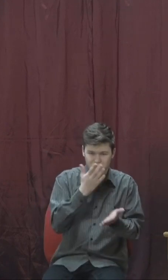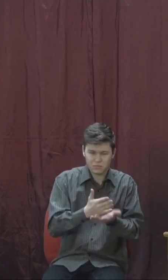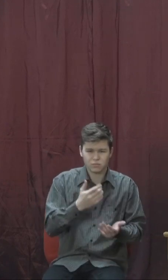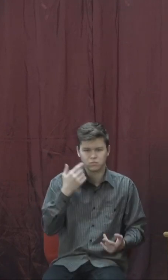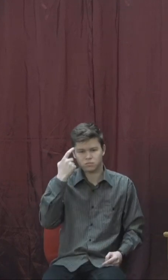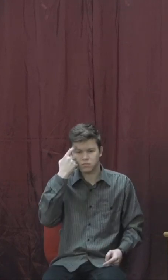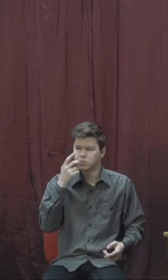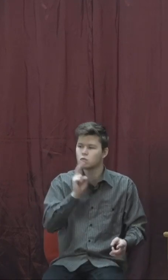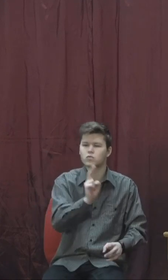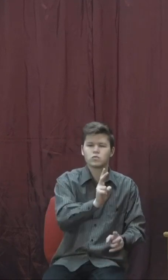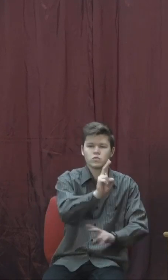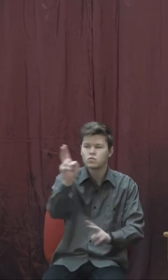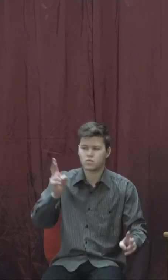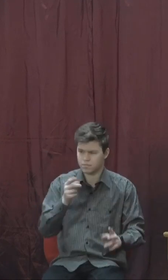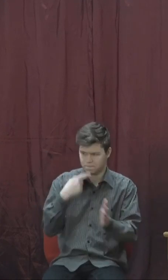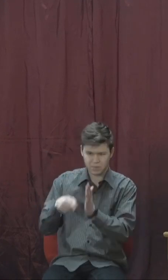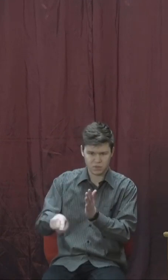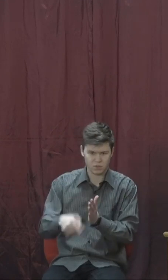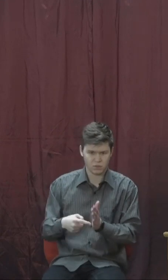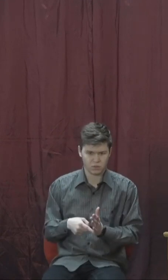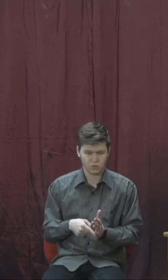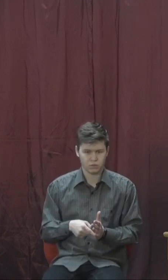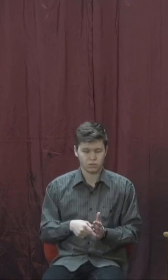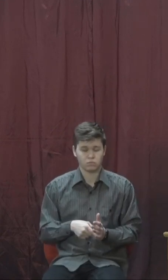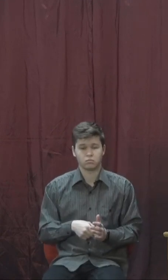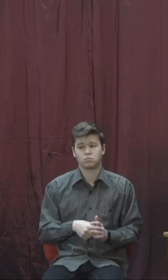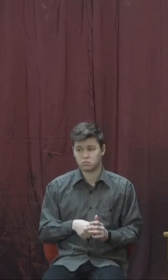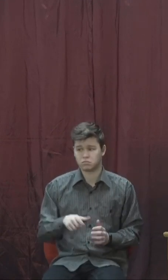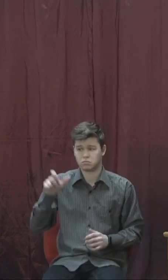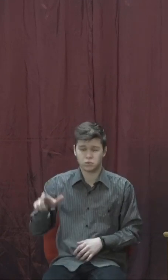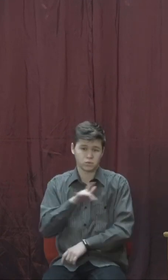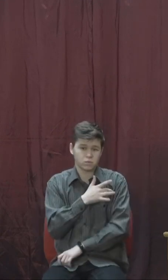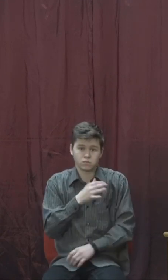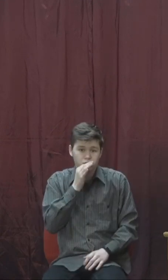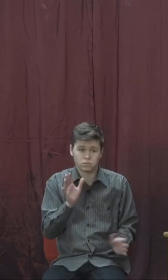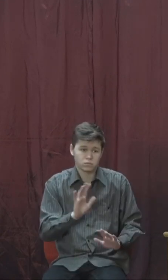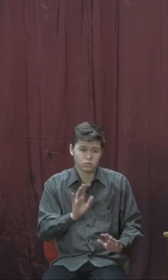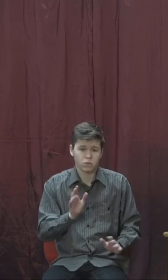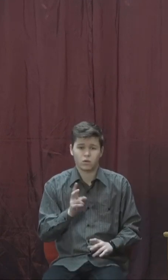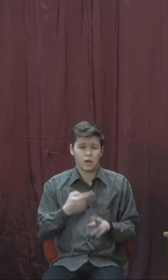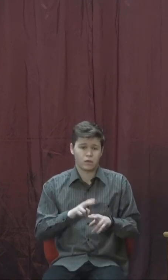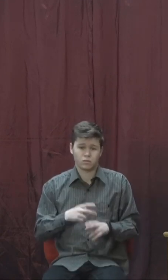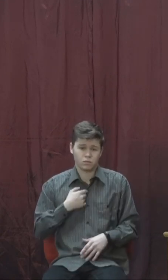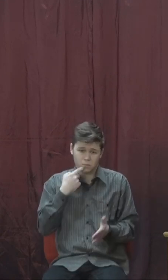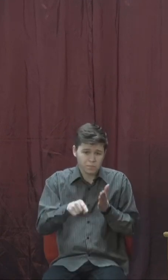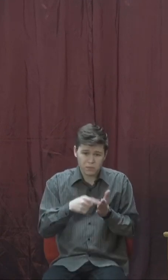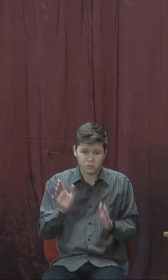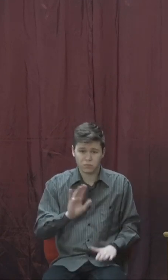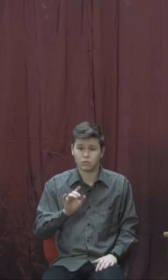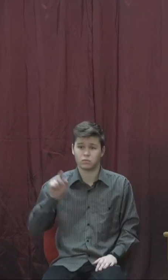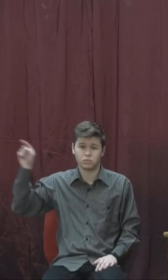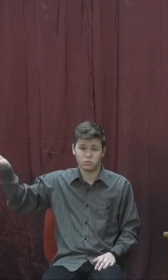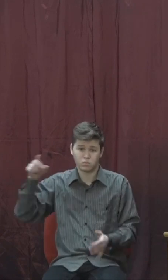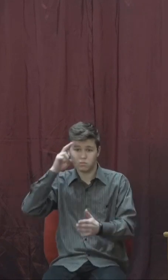перед Ізраїловим царем?» І сказав один з його слуг, «Ні, пане мій царю, це не наш, а це